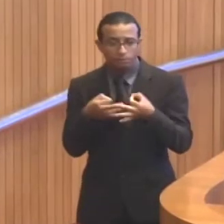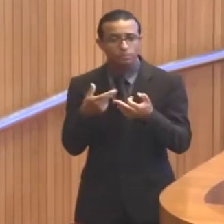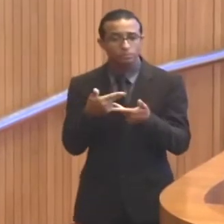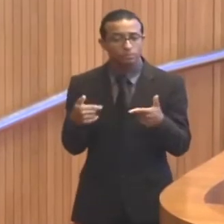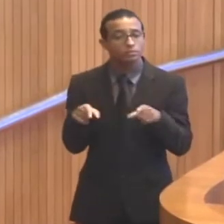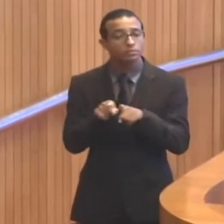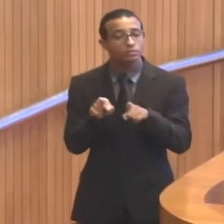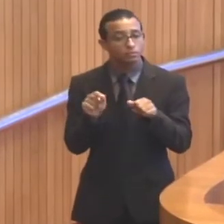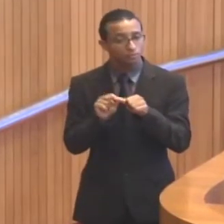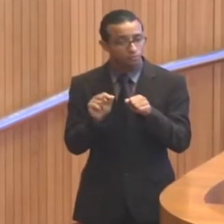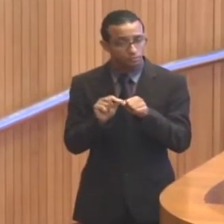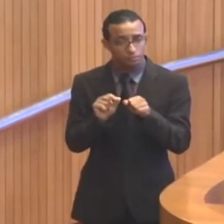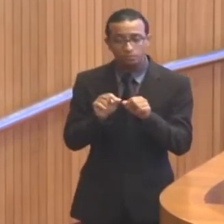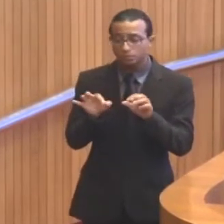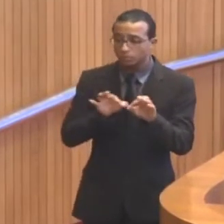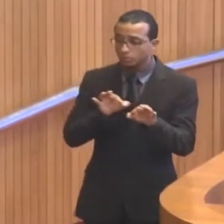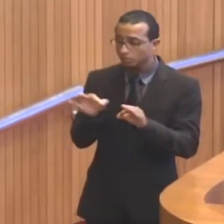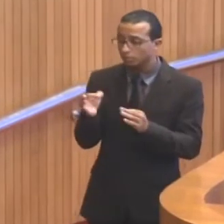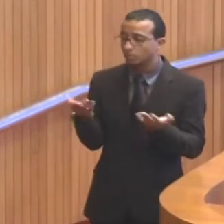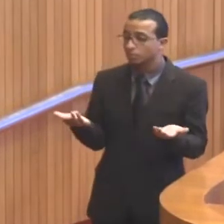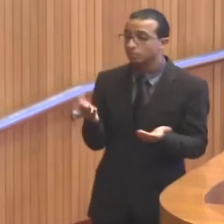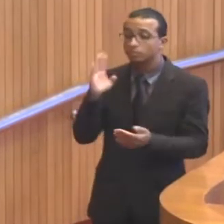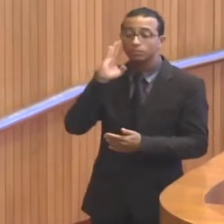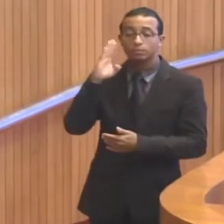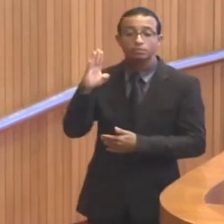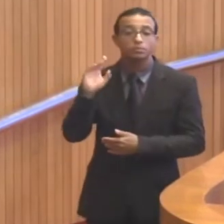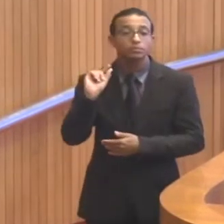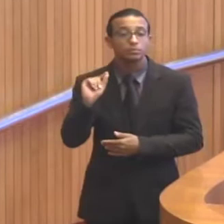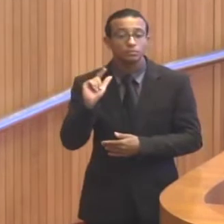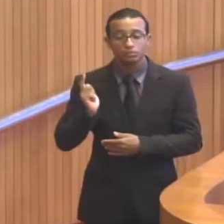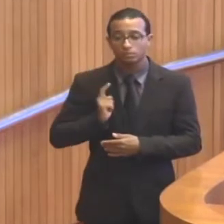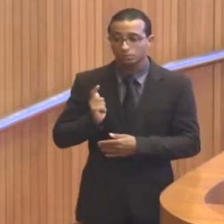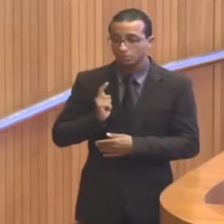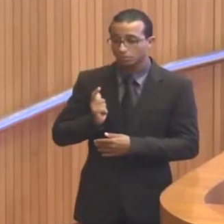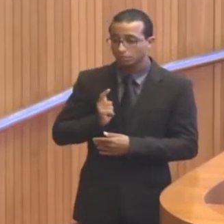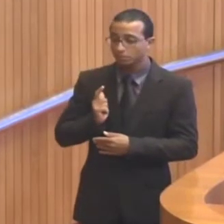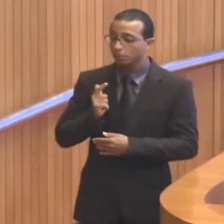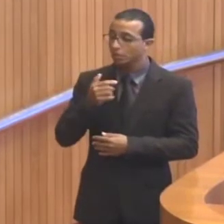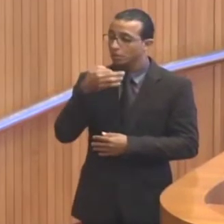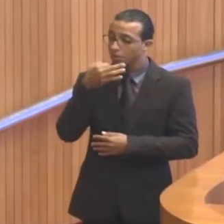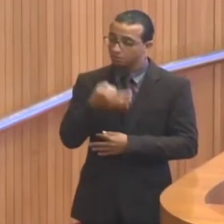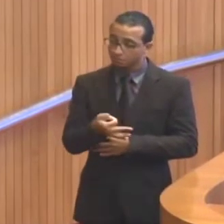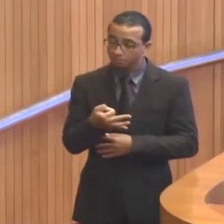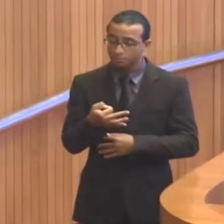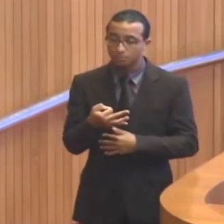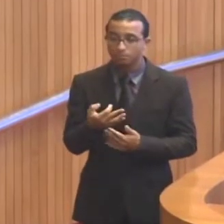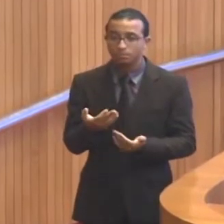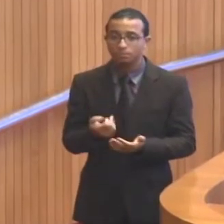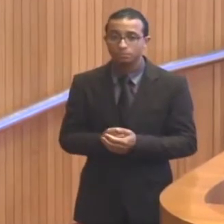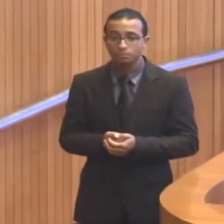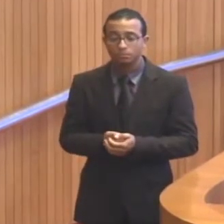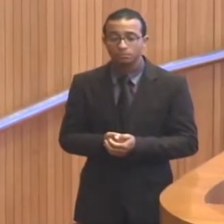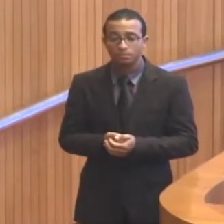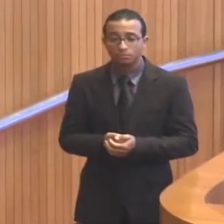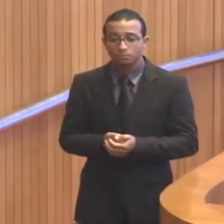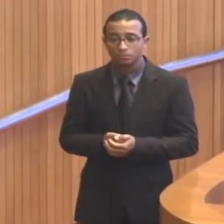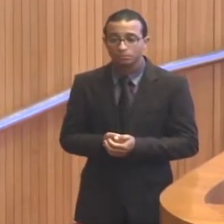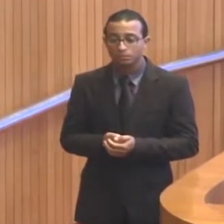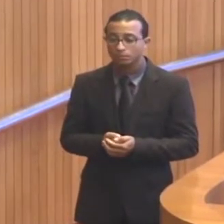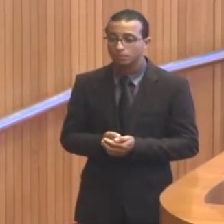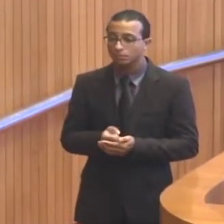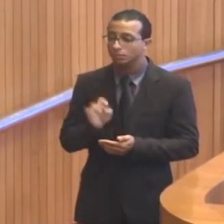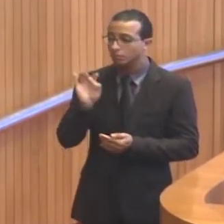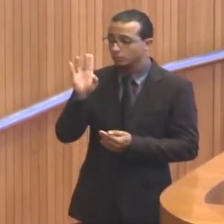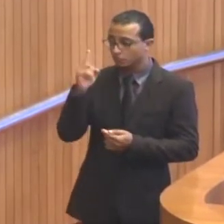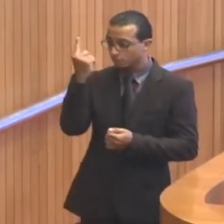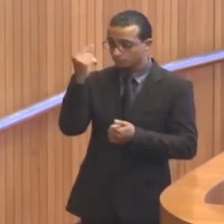vamos fazer as adequações e mais do que isso, tivemos a observação de que tratamos de apenas